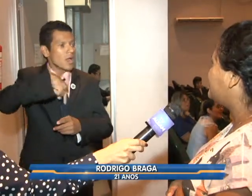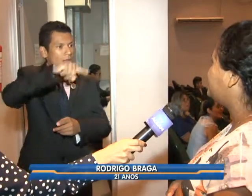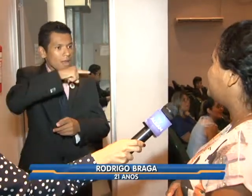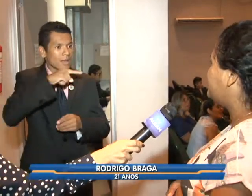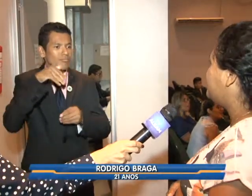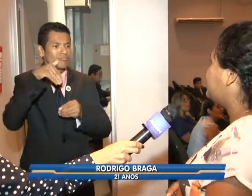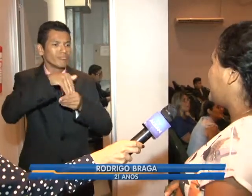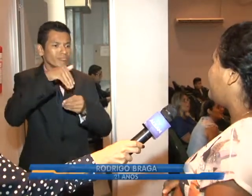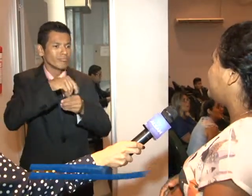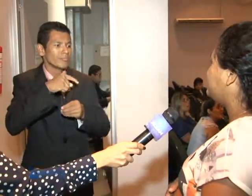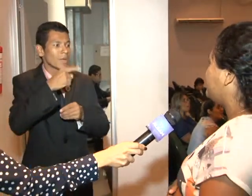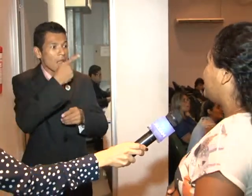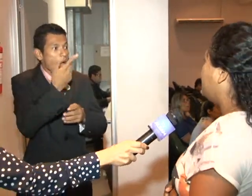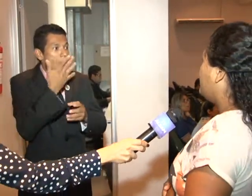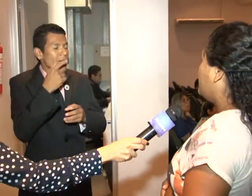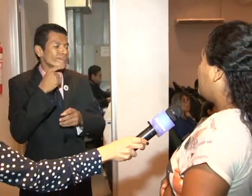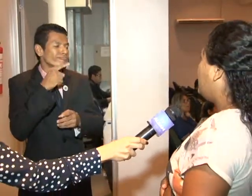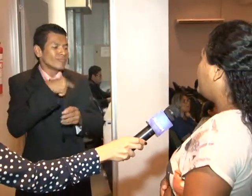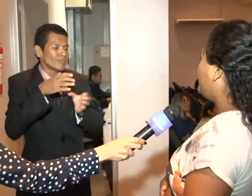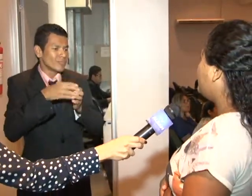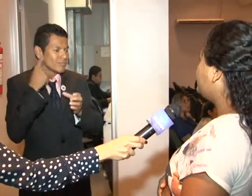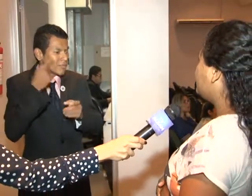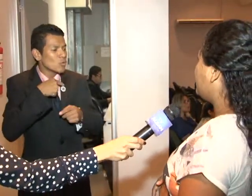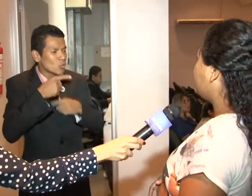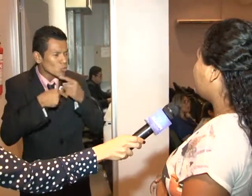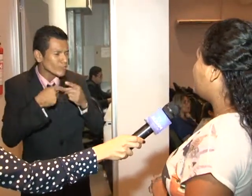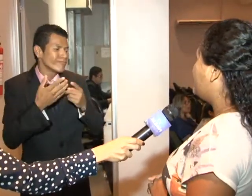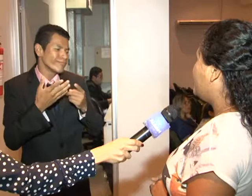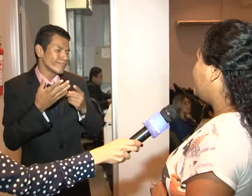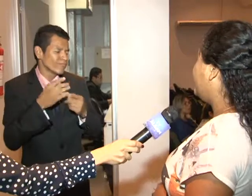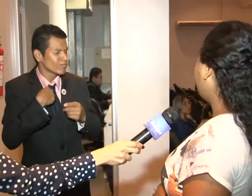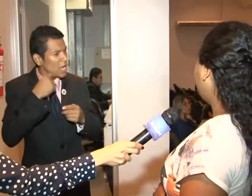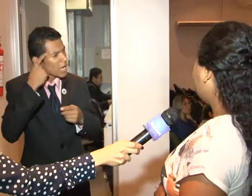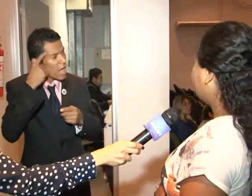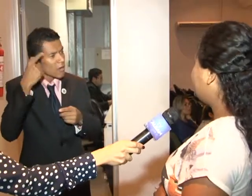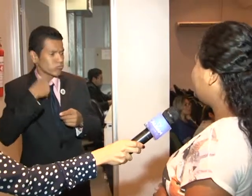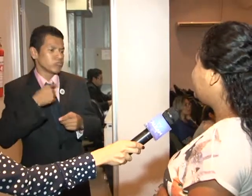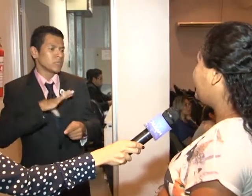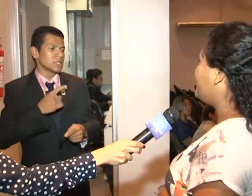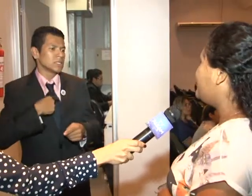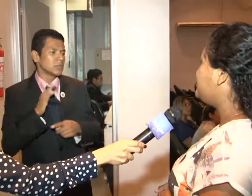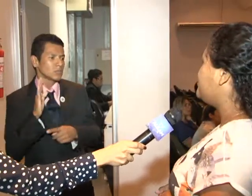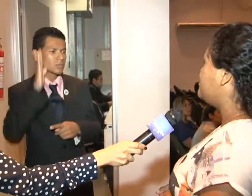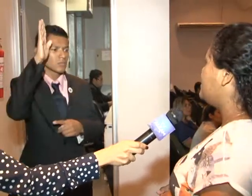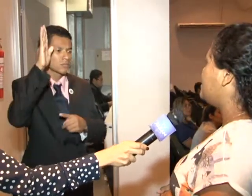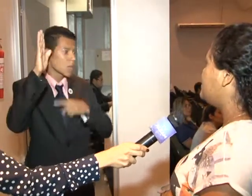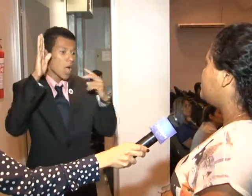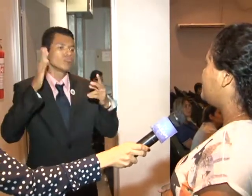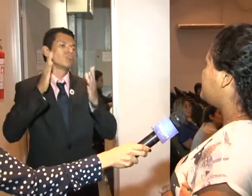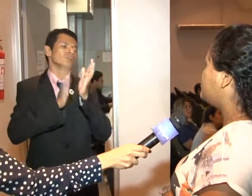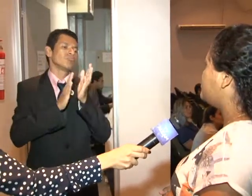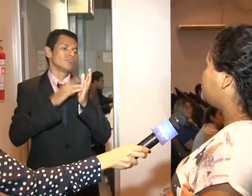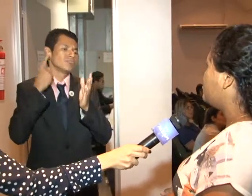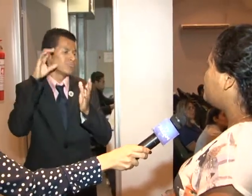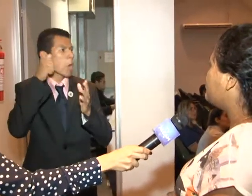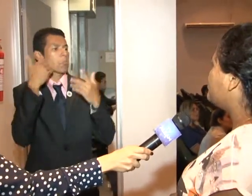de representar. Hoje, no caso, ele tem umas dificuldades, mas todo mundo